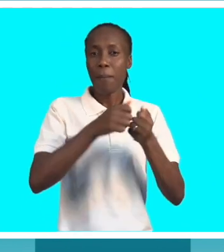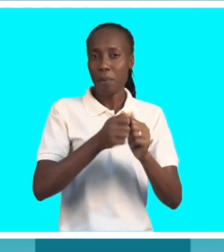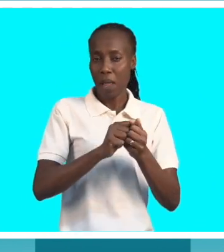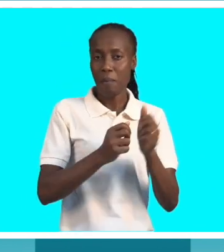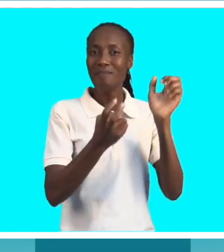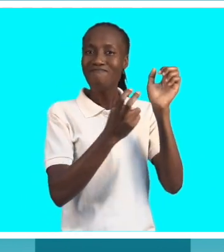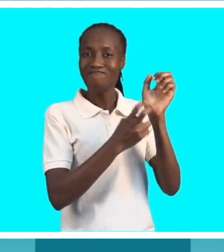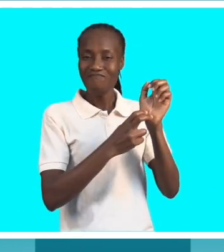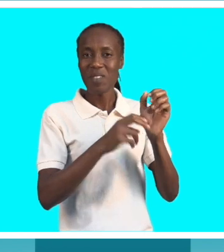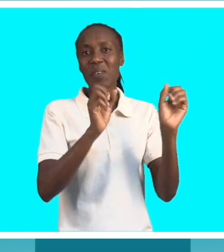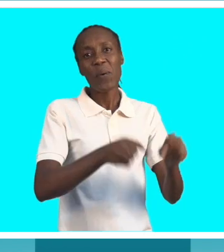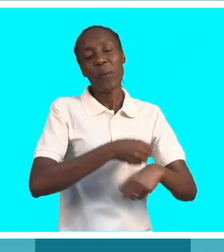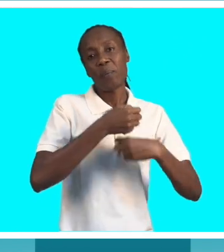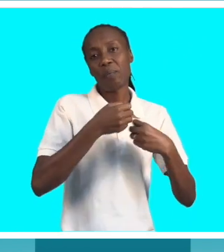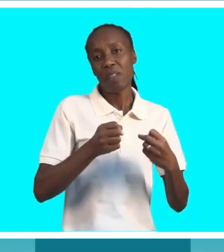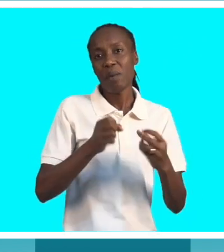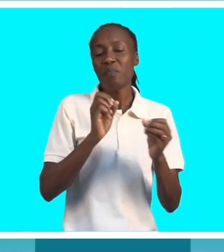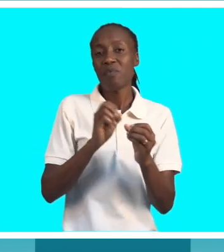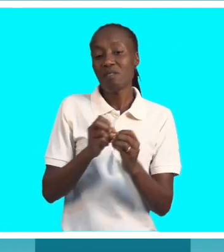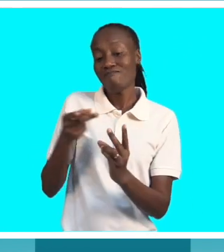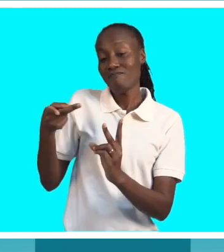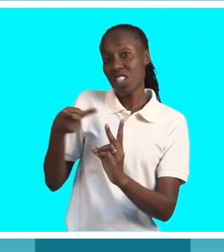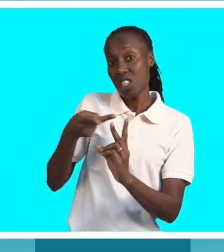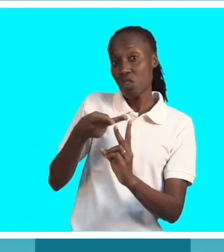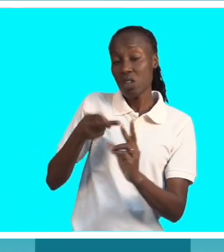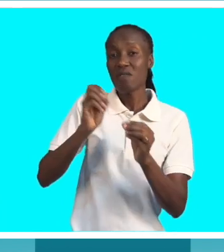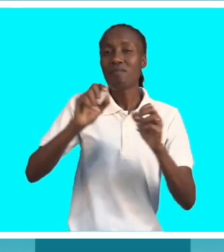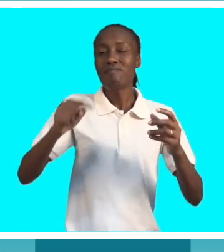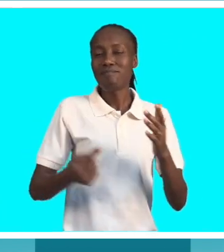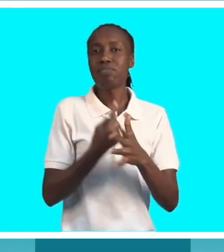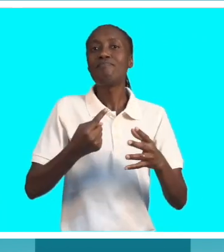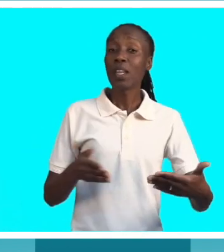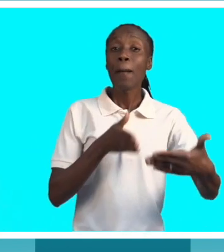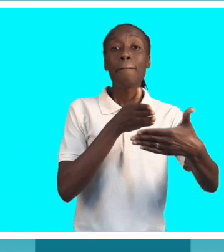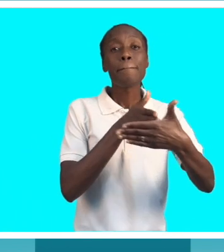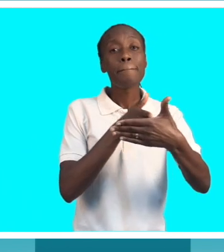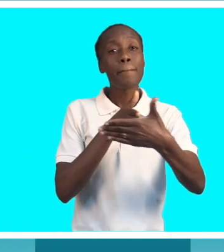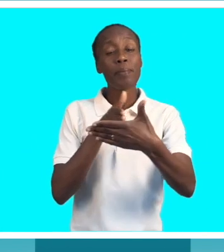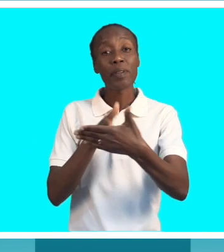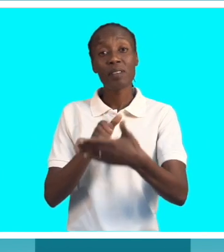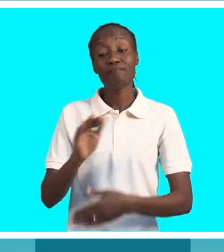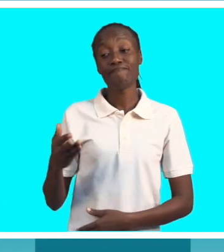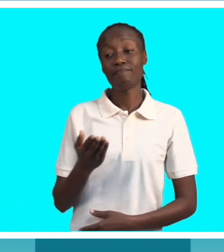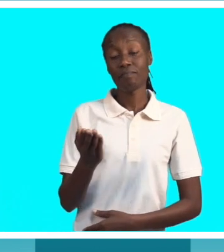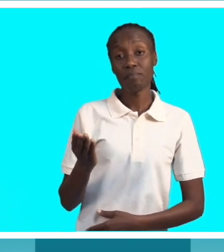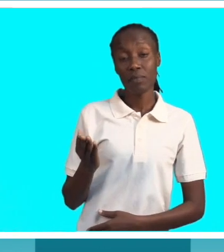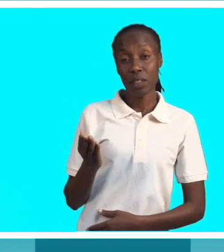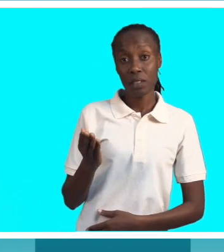bloqueada. Então há de haver um conflito ao nível do casal. Uma das barreiras enfrentadas